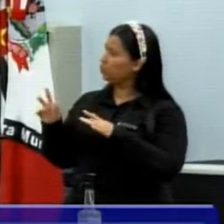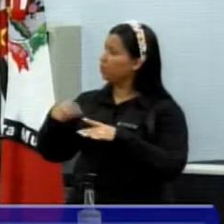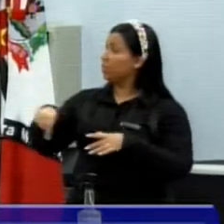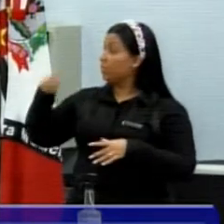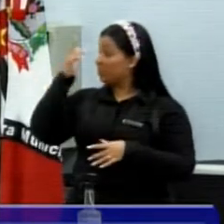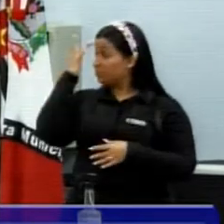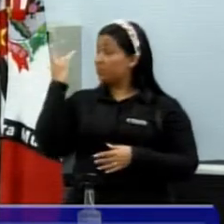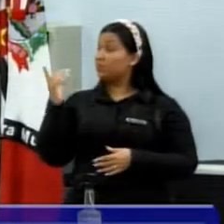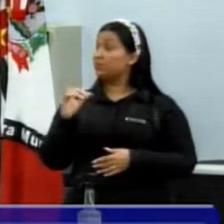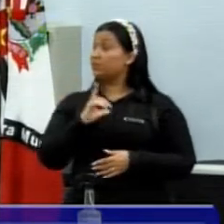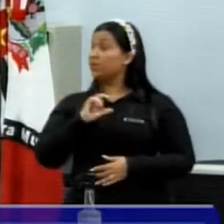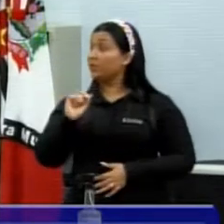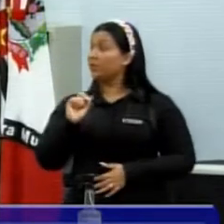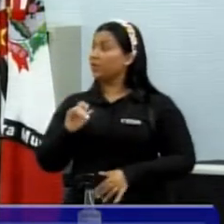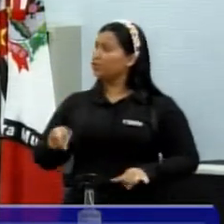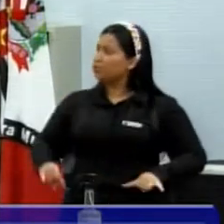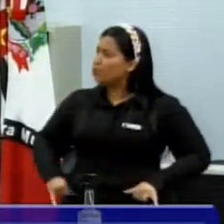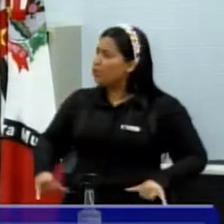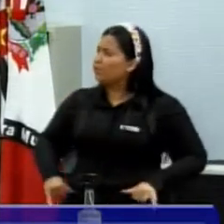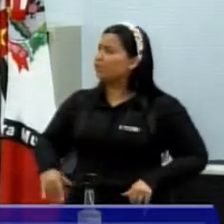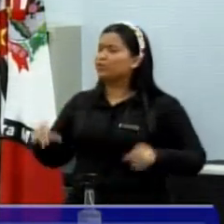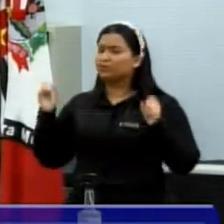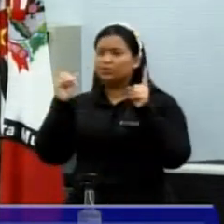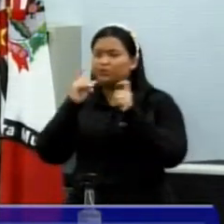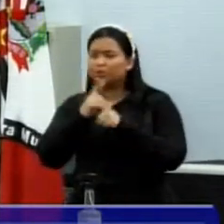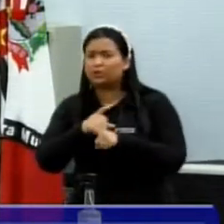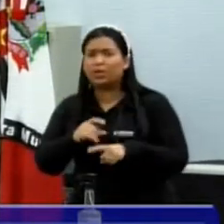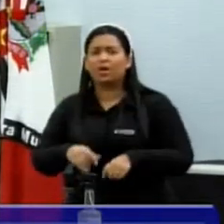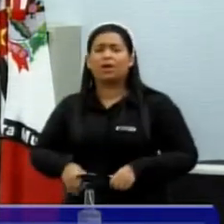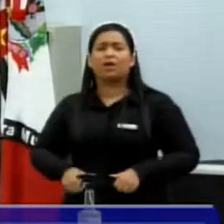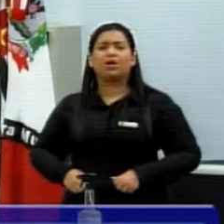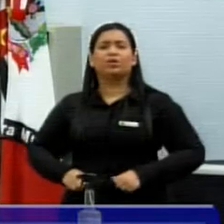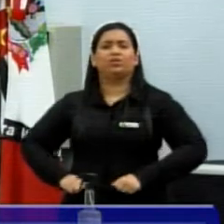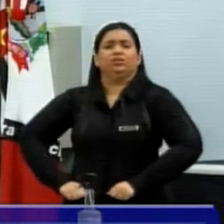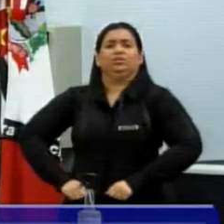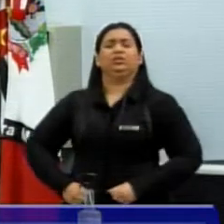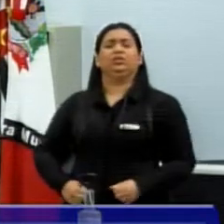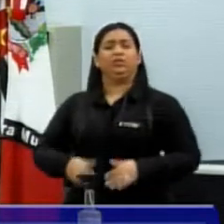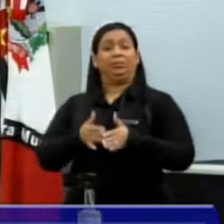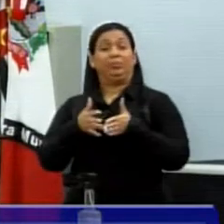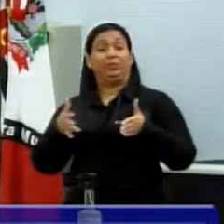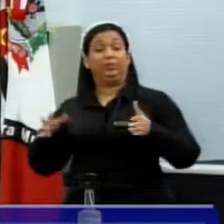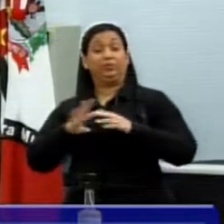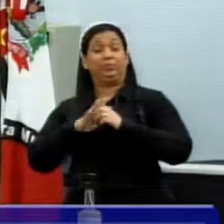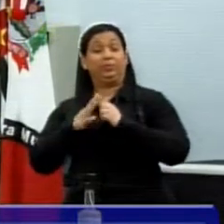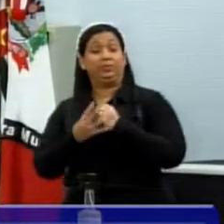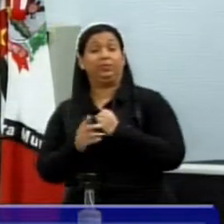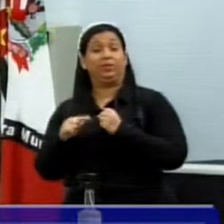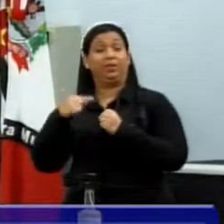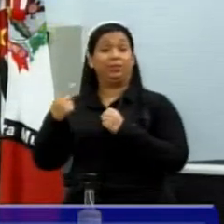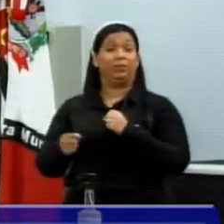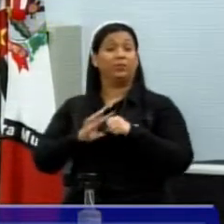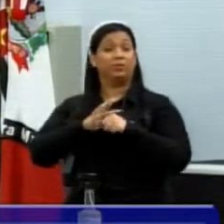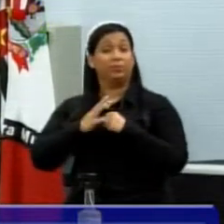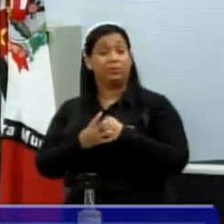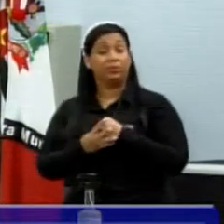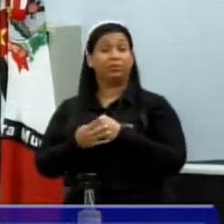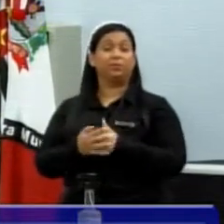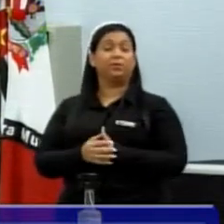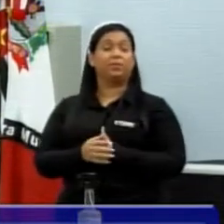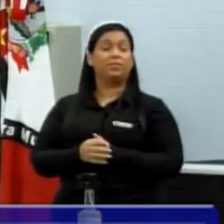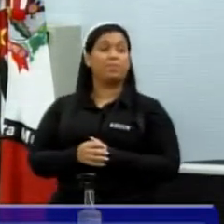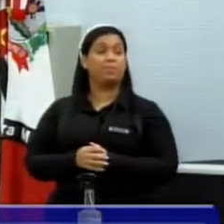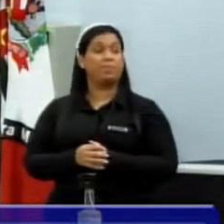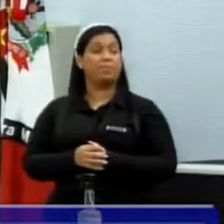já têm sofrido dificuldades durante a pandemia, pós pandemia, por leitos, por atendimentos